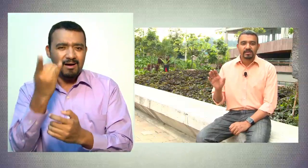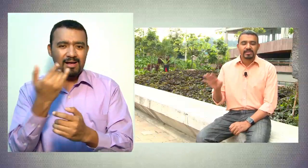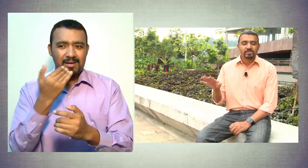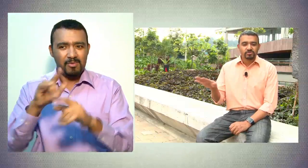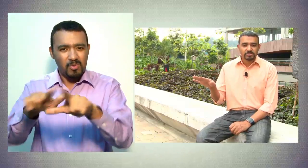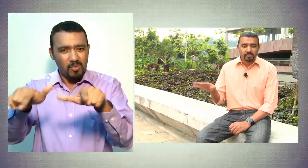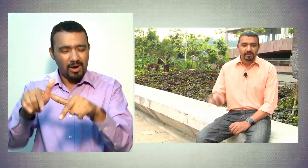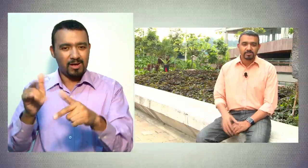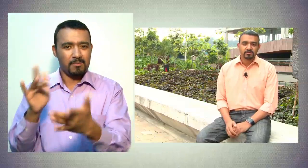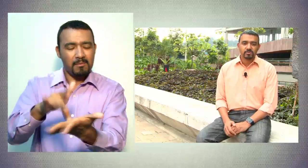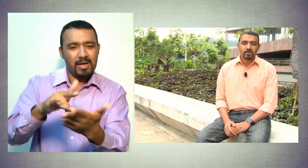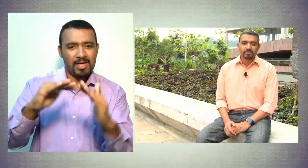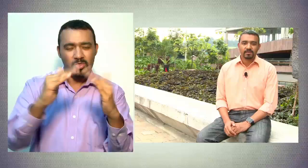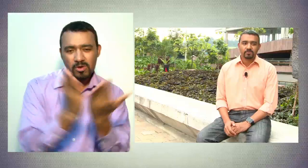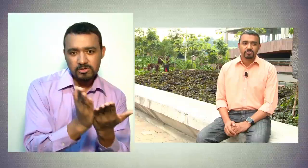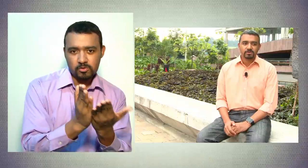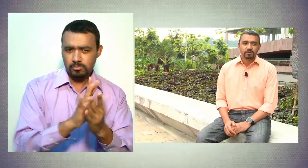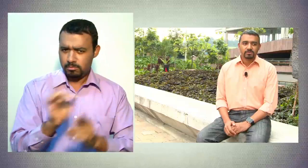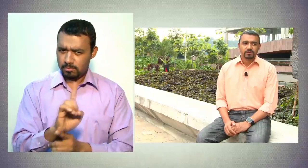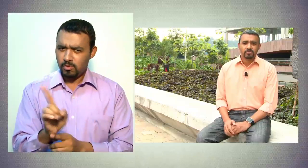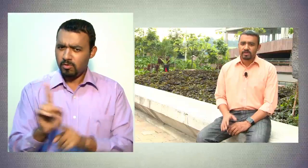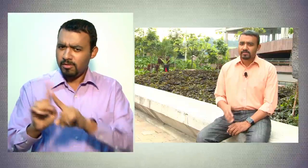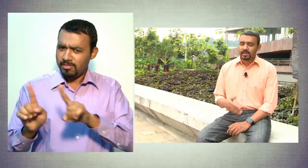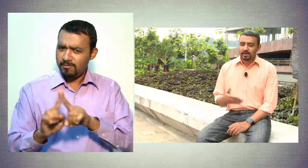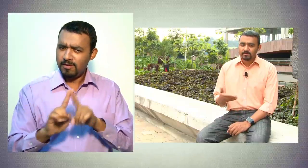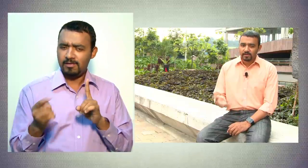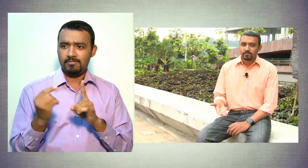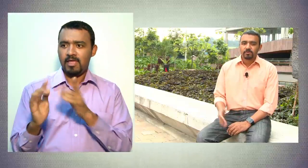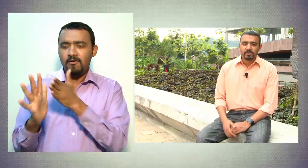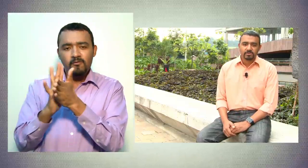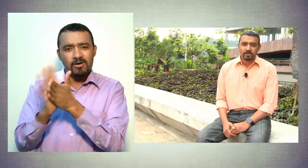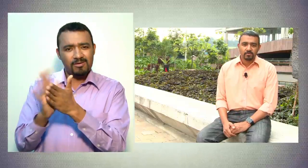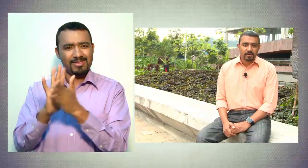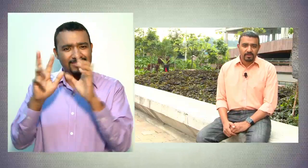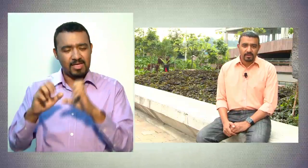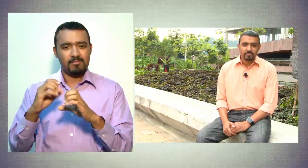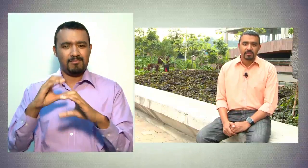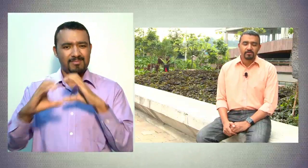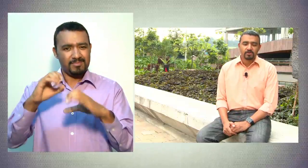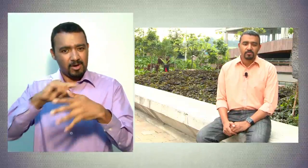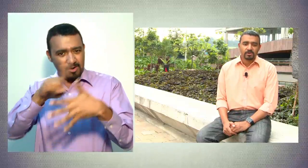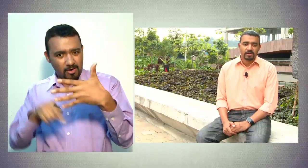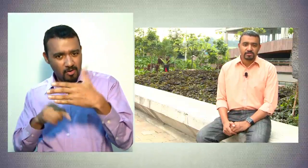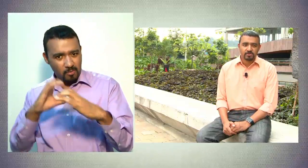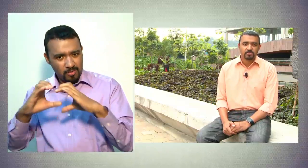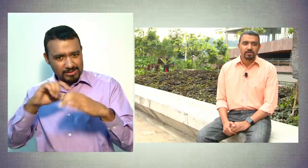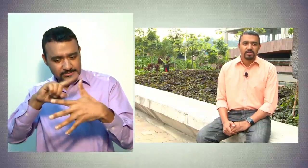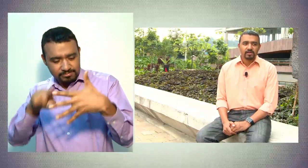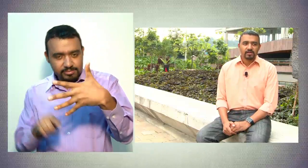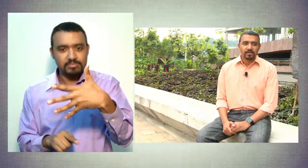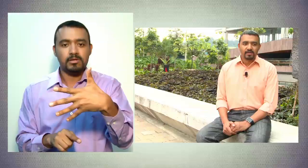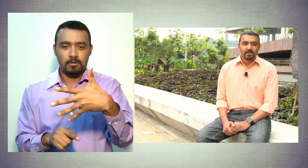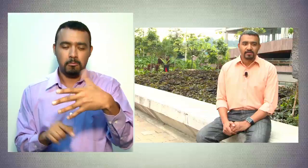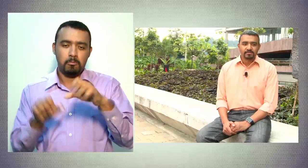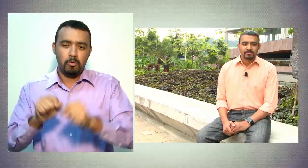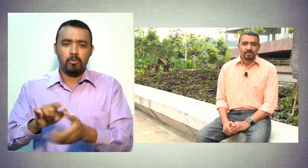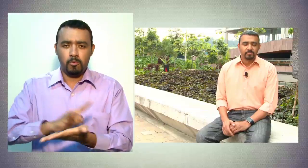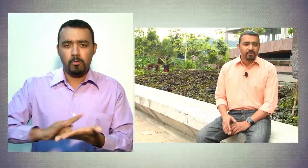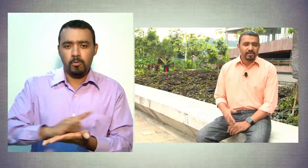ciertos espacios educativos, sino que tengan información en cualquier medio de comunicación, si pueden